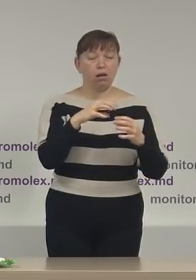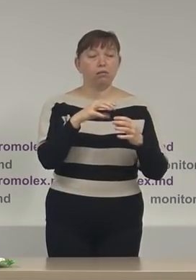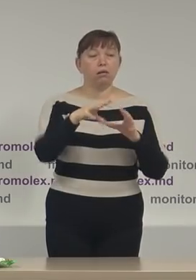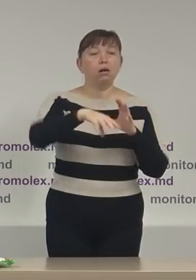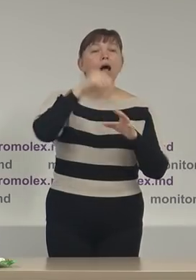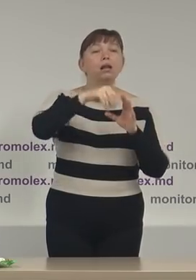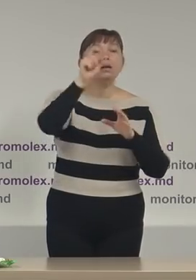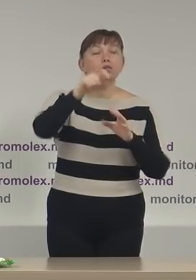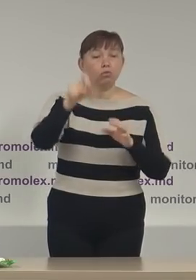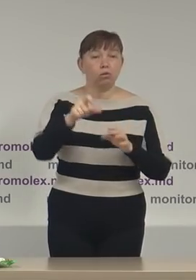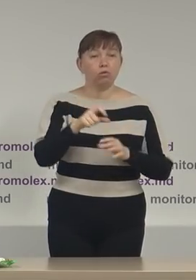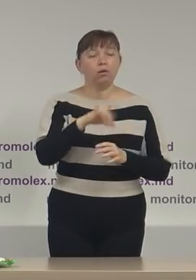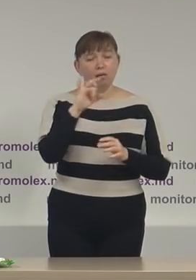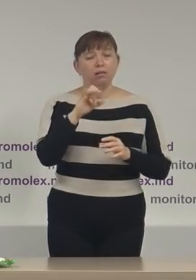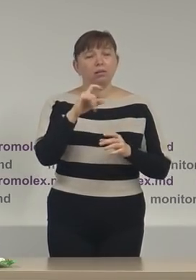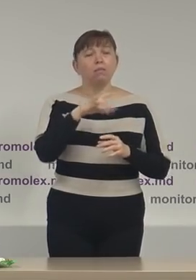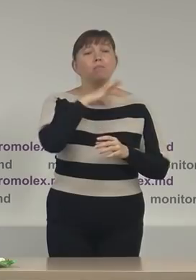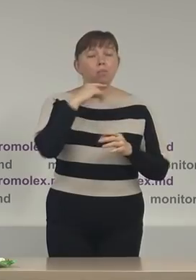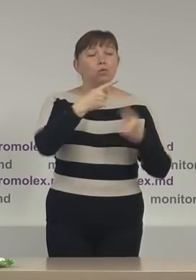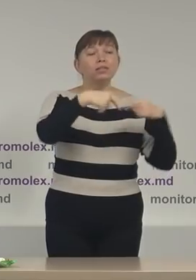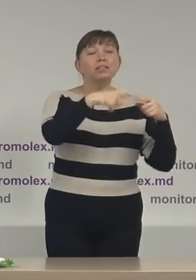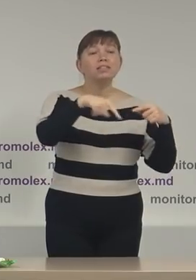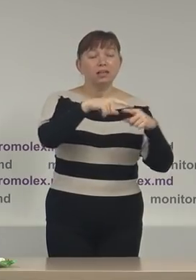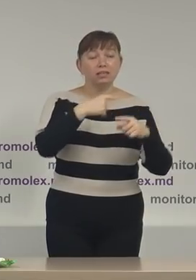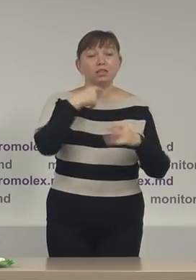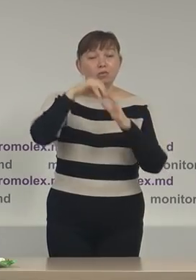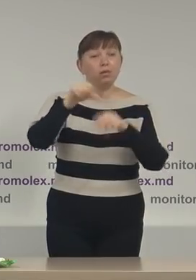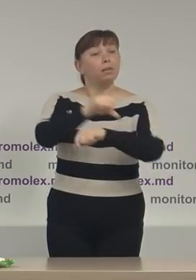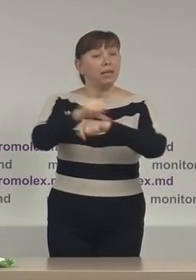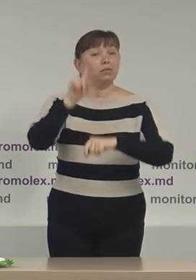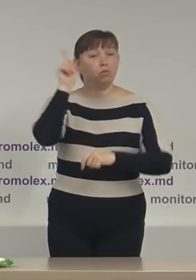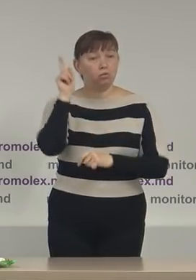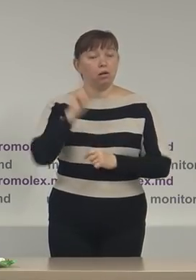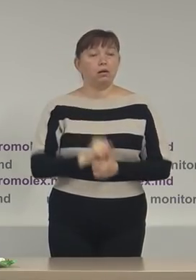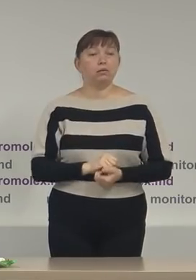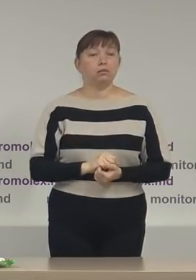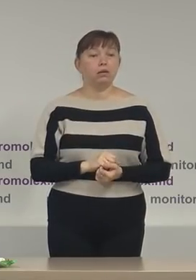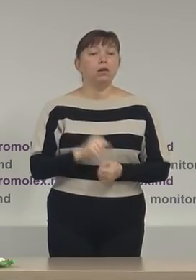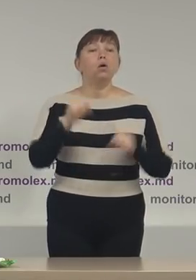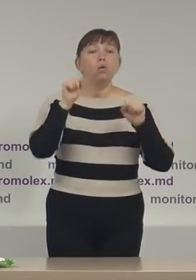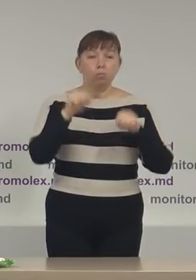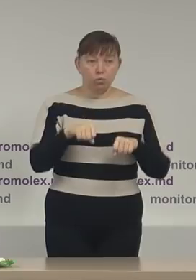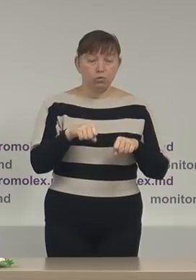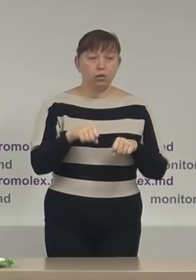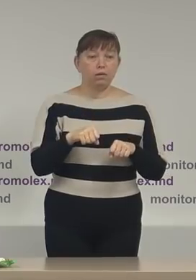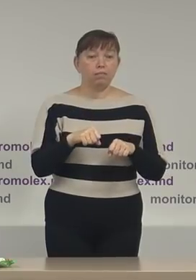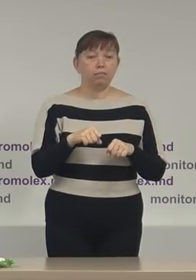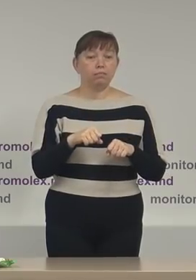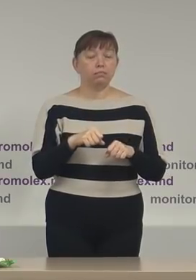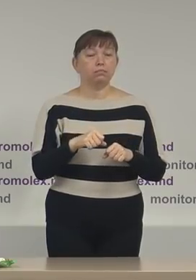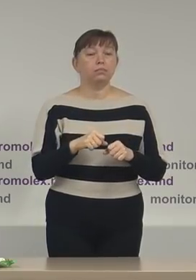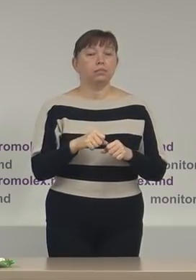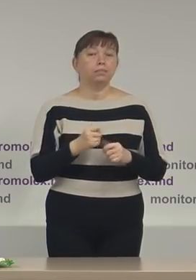în mai multe secții de votare peste votarele țării, putem să